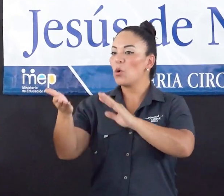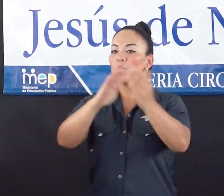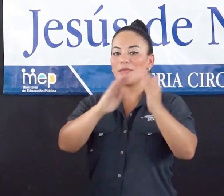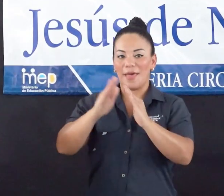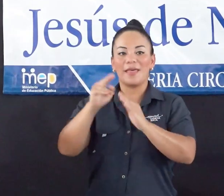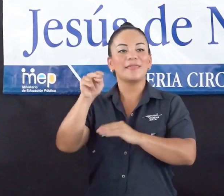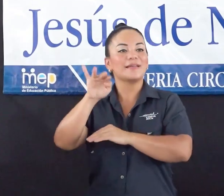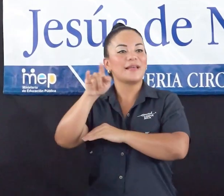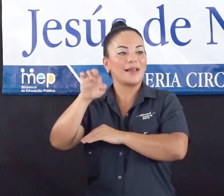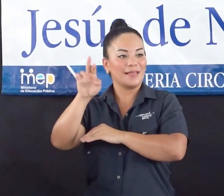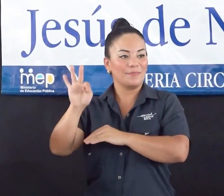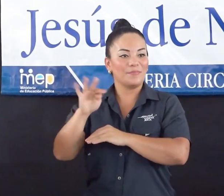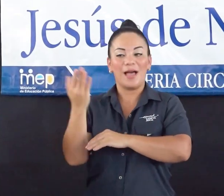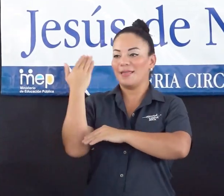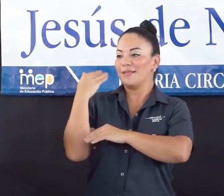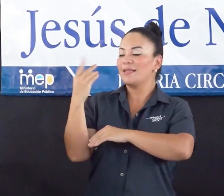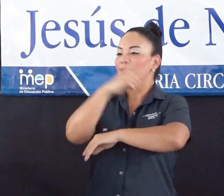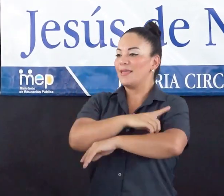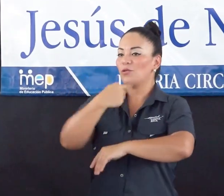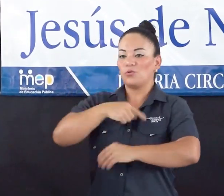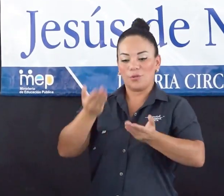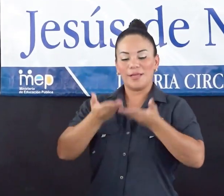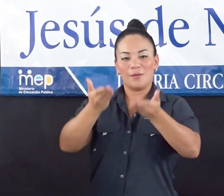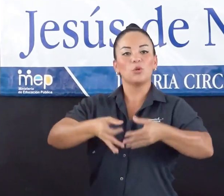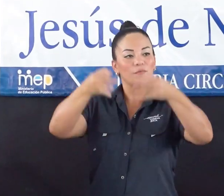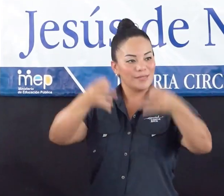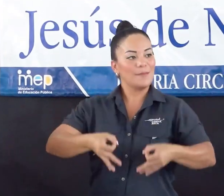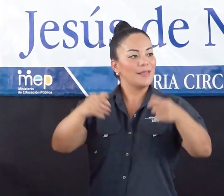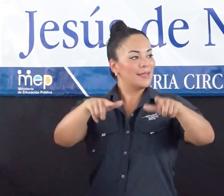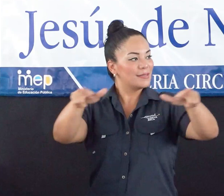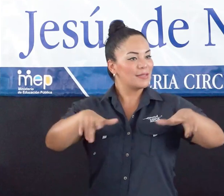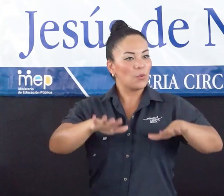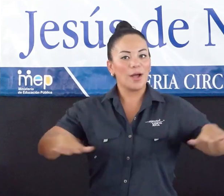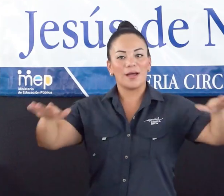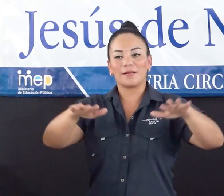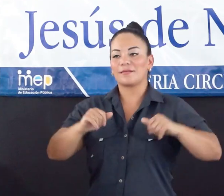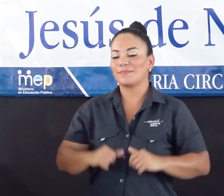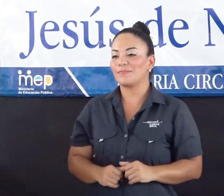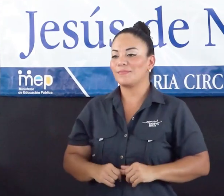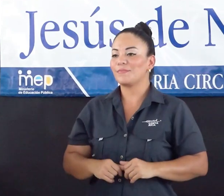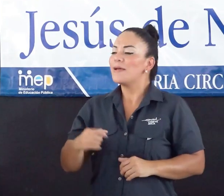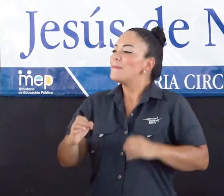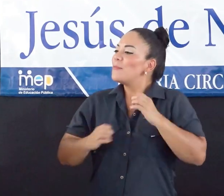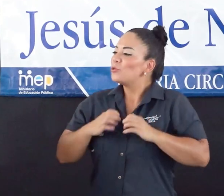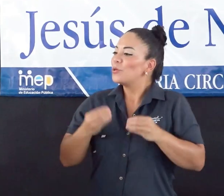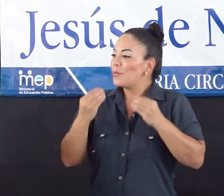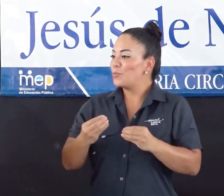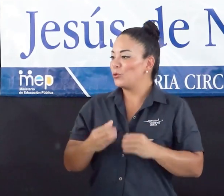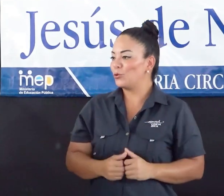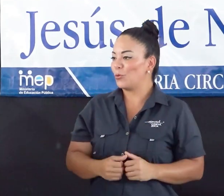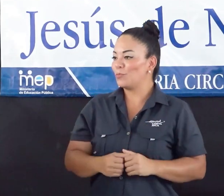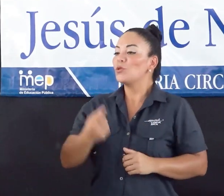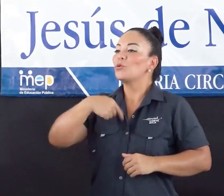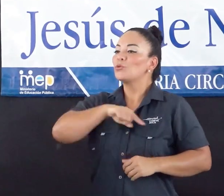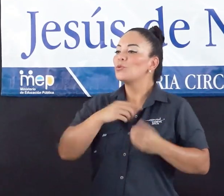El día en que entregamos oficialmente estas instalaciones, me emociona mucho porque lo que